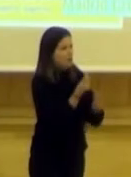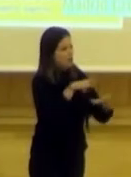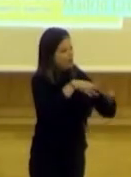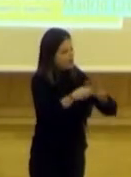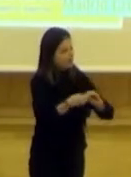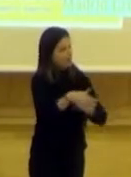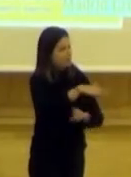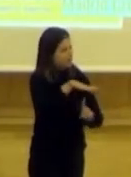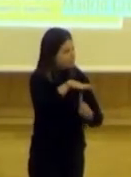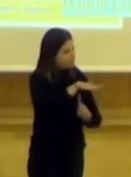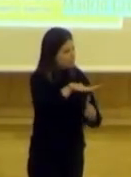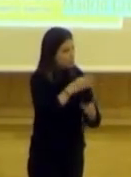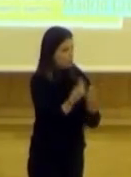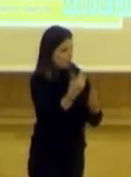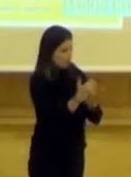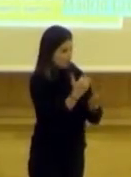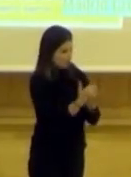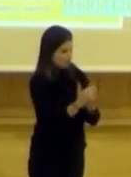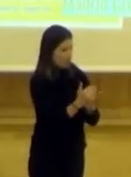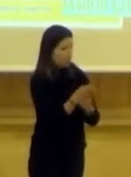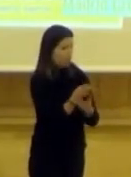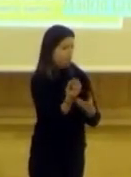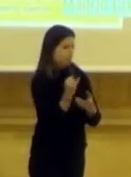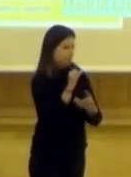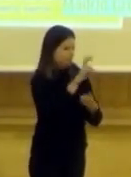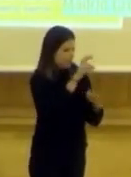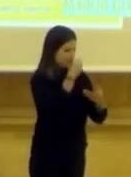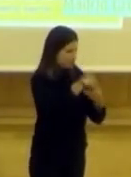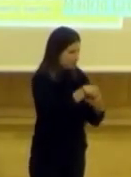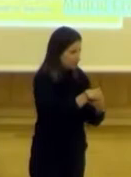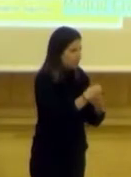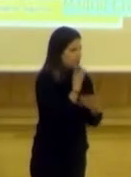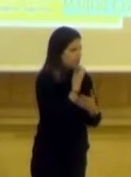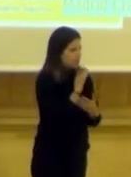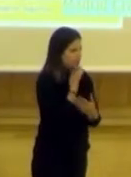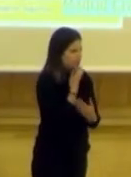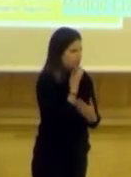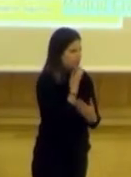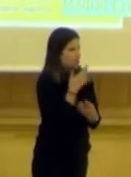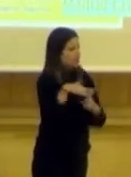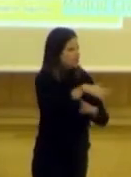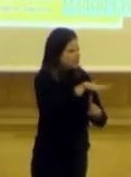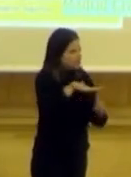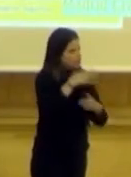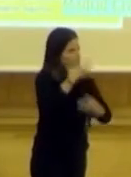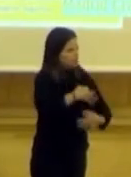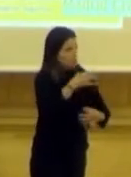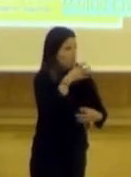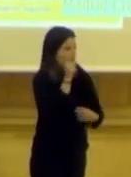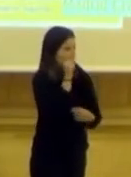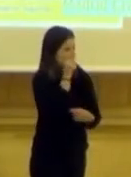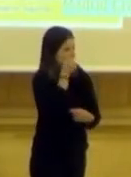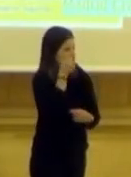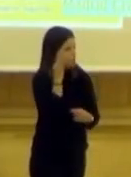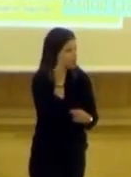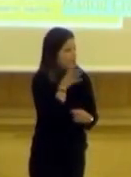entornos cercanos a las escuelas. Esto involucraba muchos temas. Digamos, por ejemplo, el entorno seguro para que los chicos puedan ir